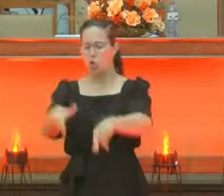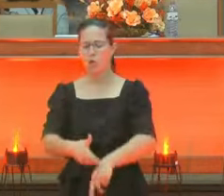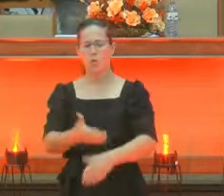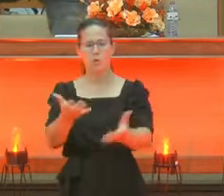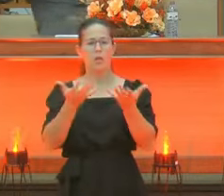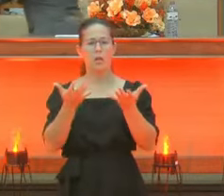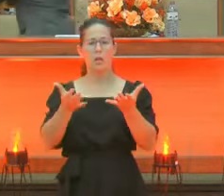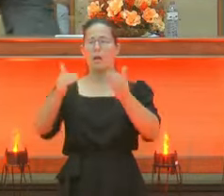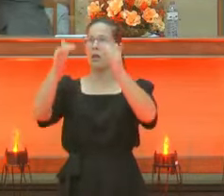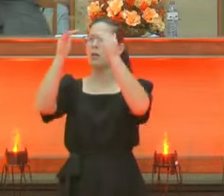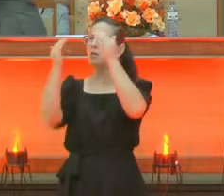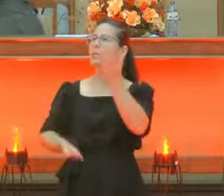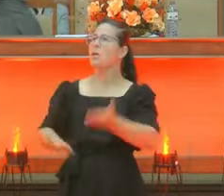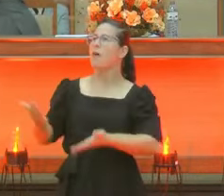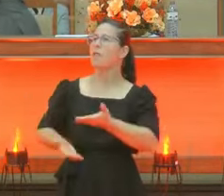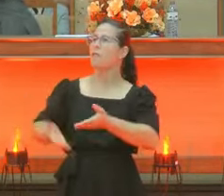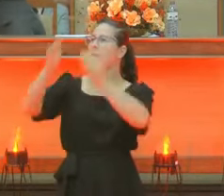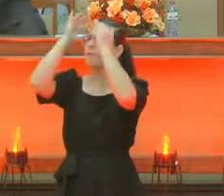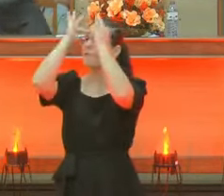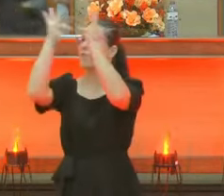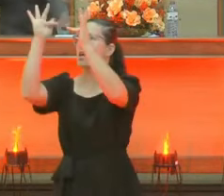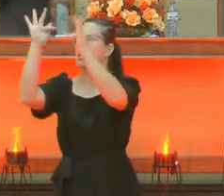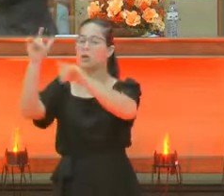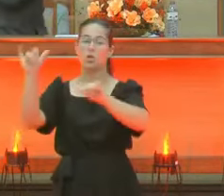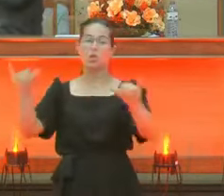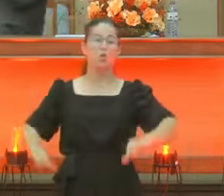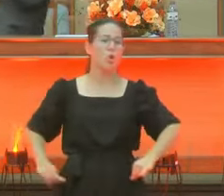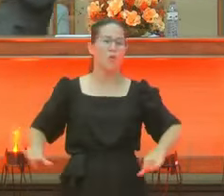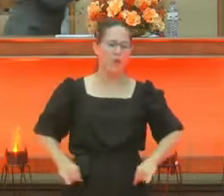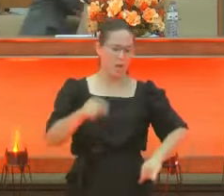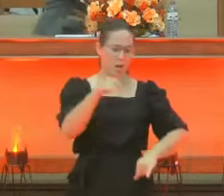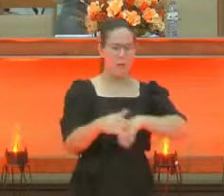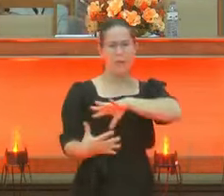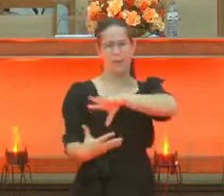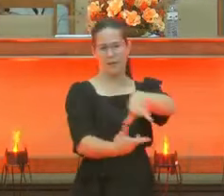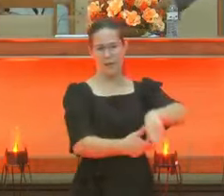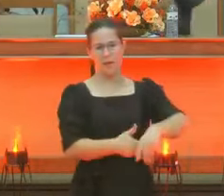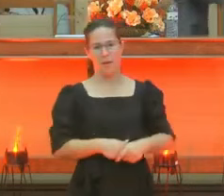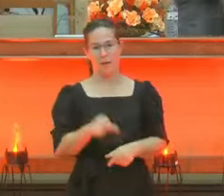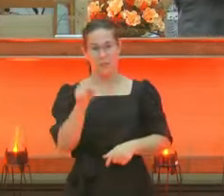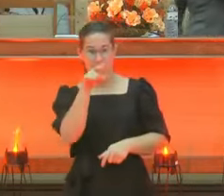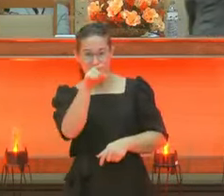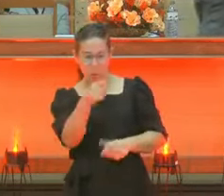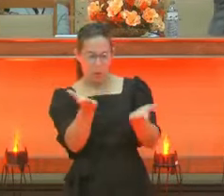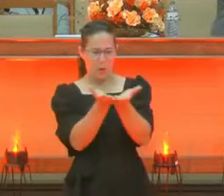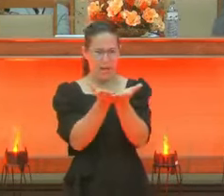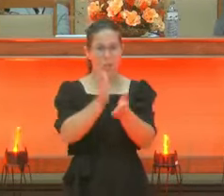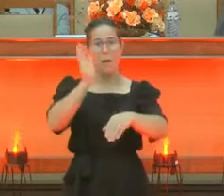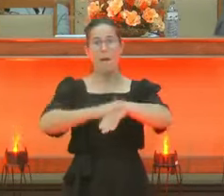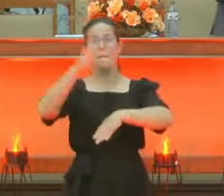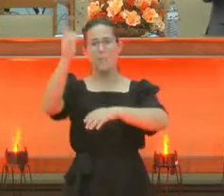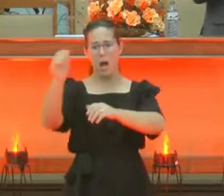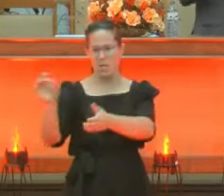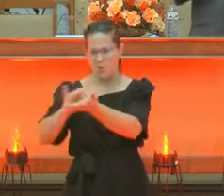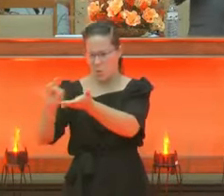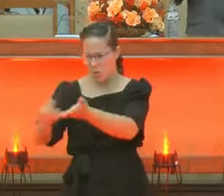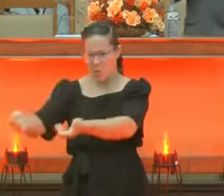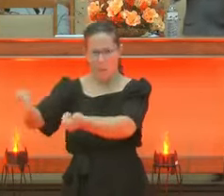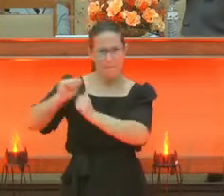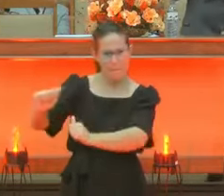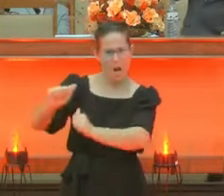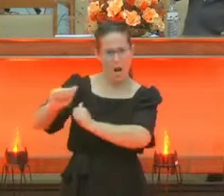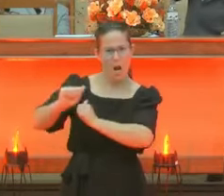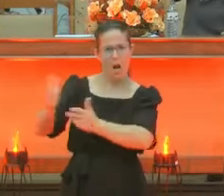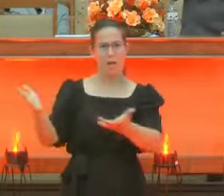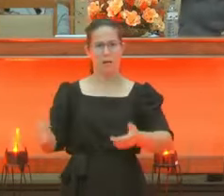piamente a Cristo. Padre serão. Quanto mais tu for crente. Mais tu tem diabo para enfrentar. Eita